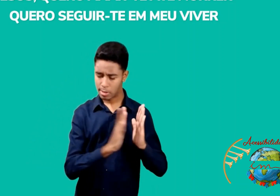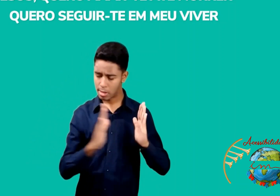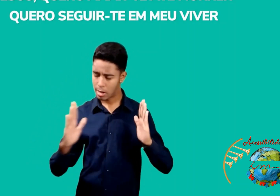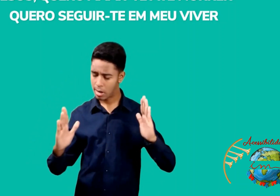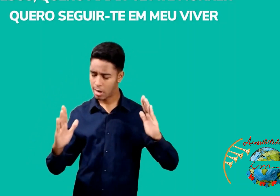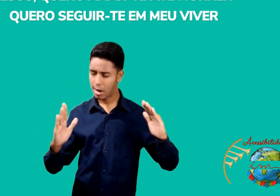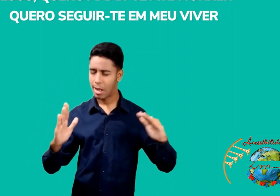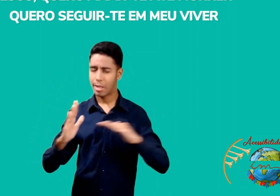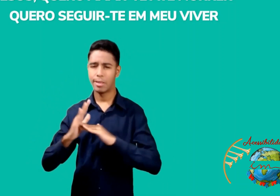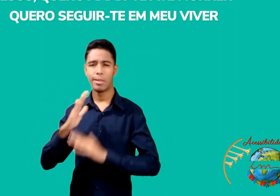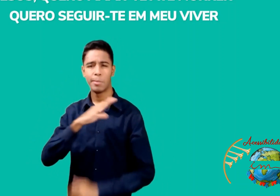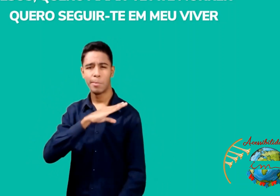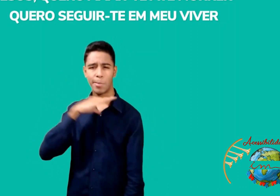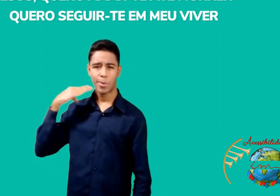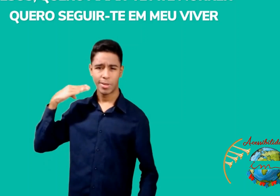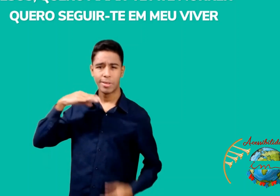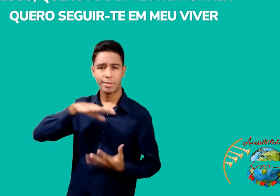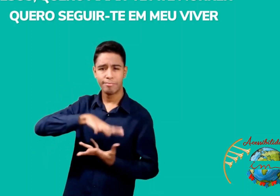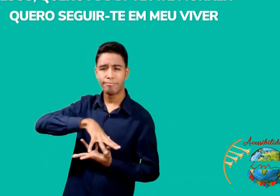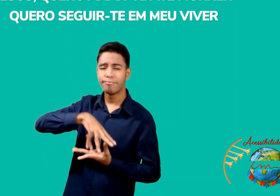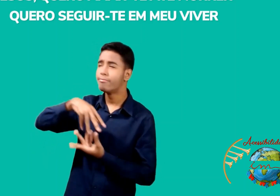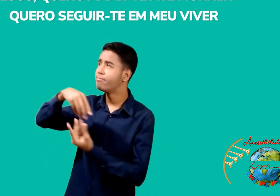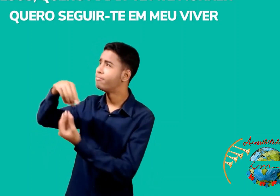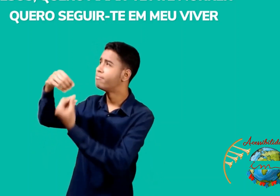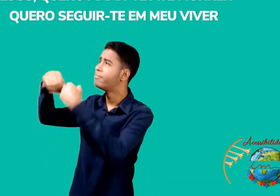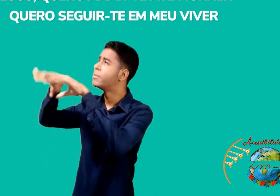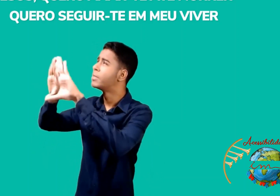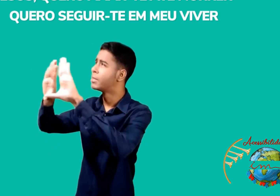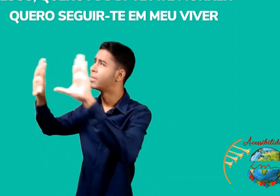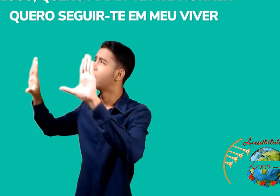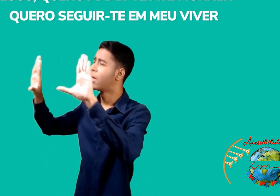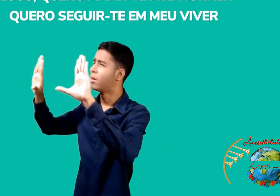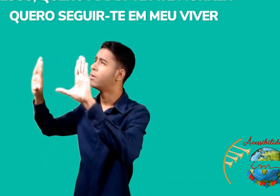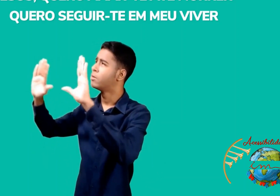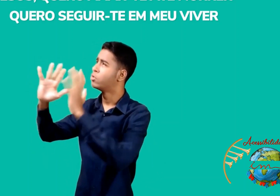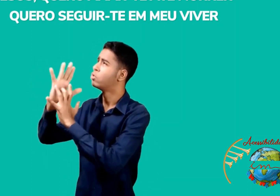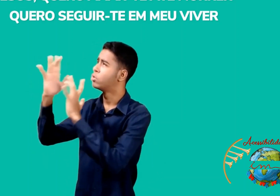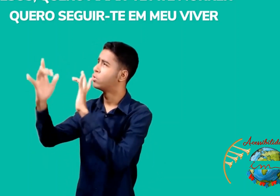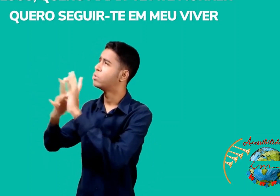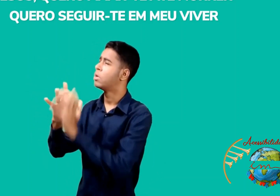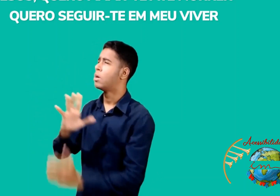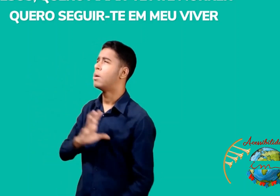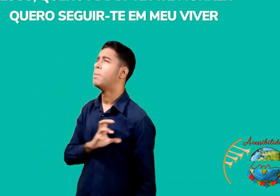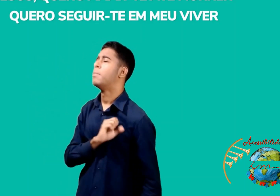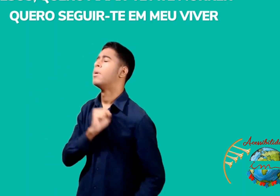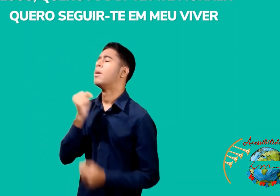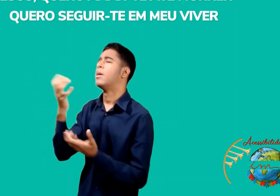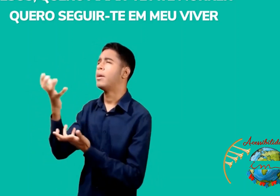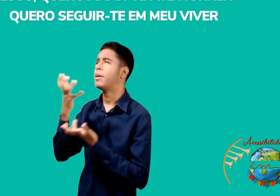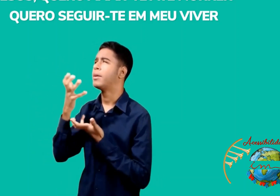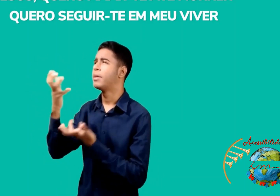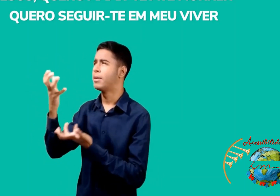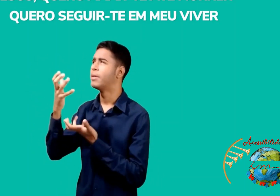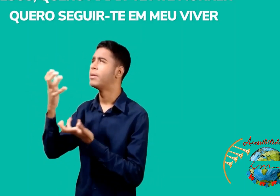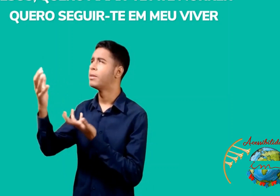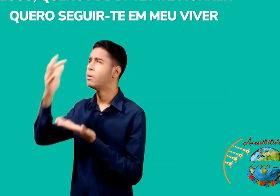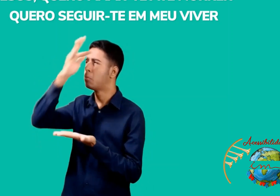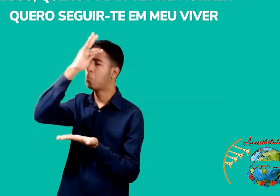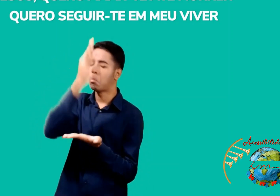morrer Quero seguir-te em meu viver